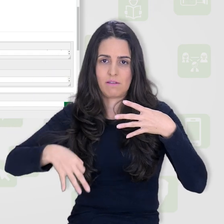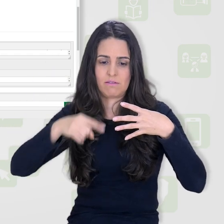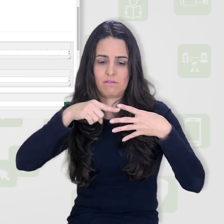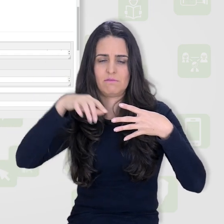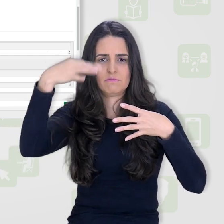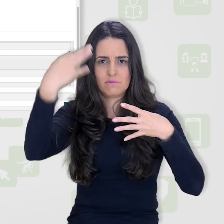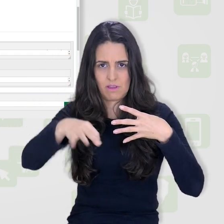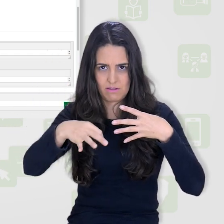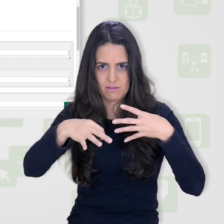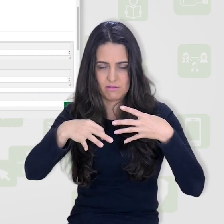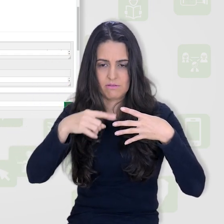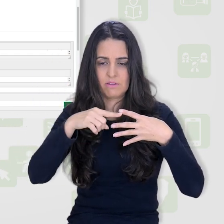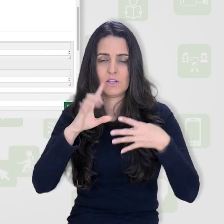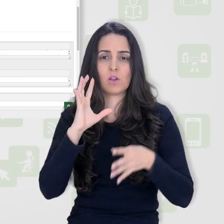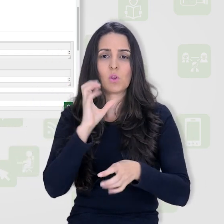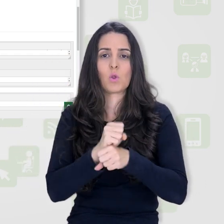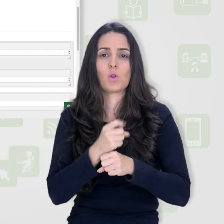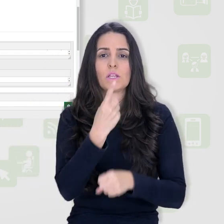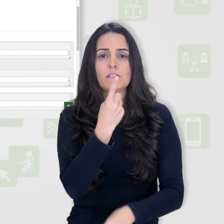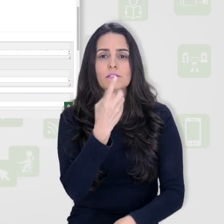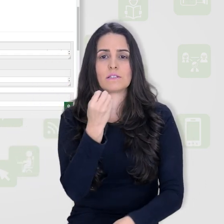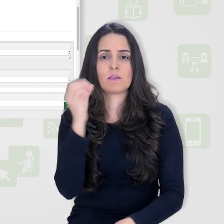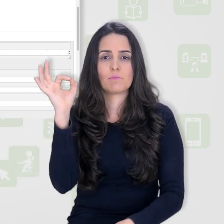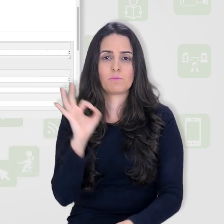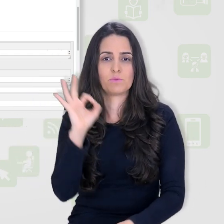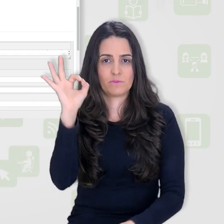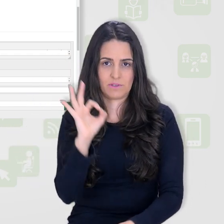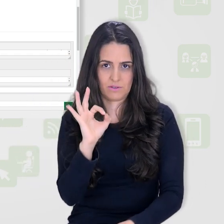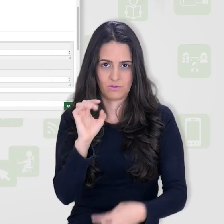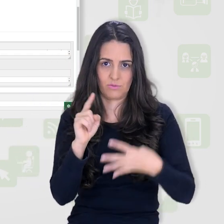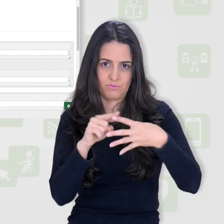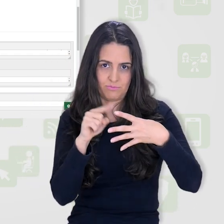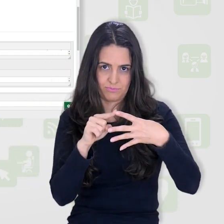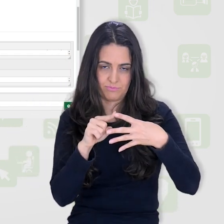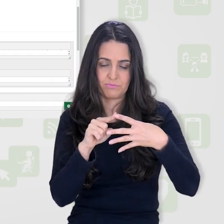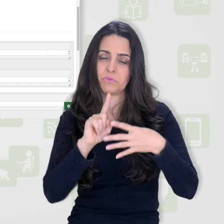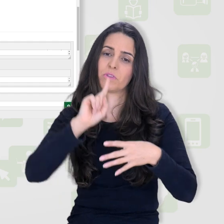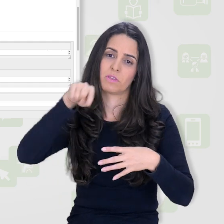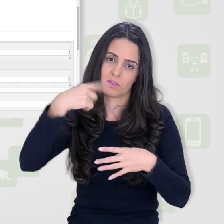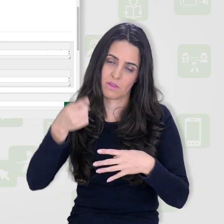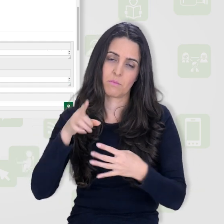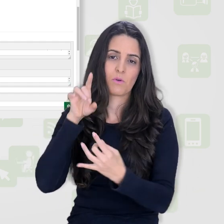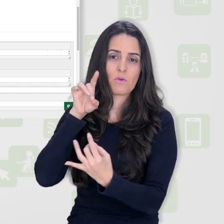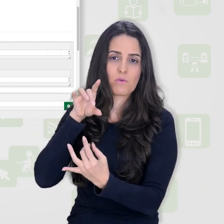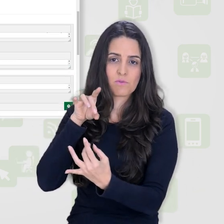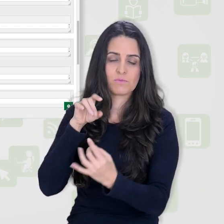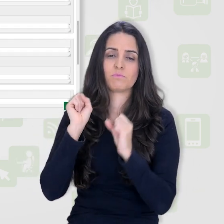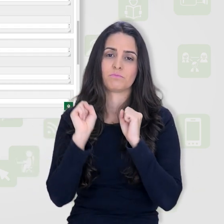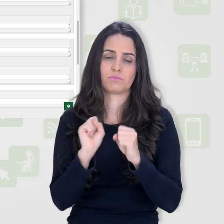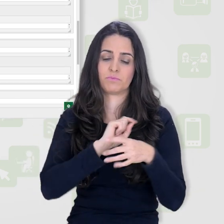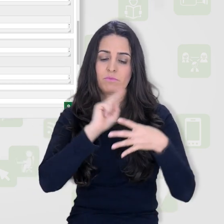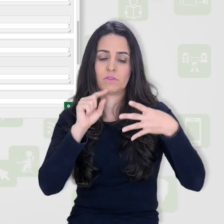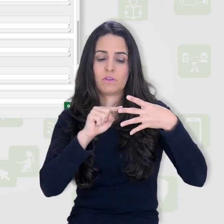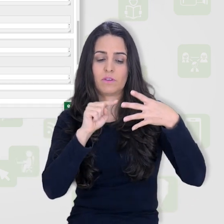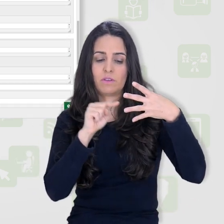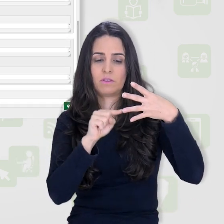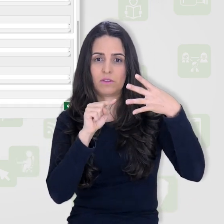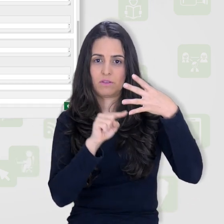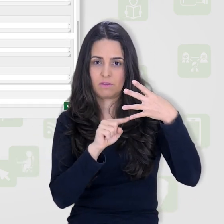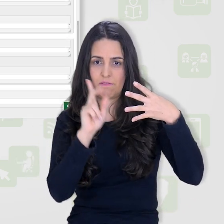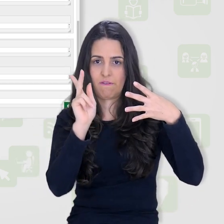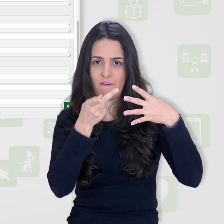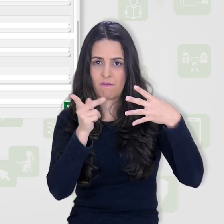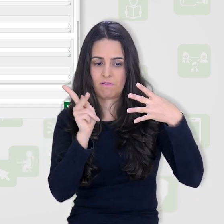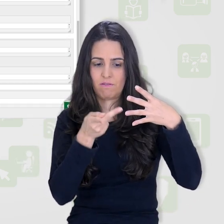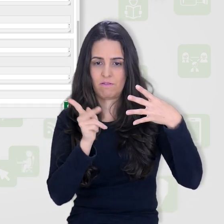resposta que é a correta, vou colocar a nota de 100%. Posso complementar com o feedback aqui. As demais